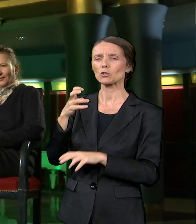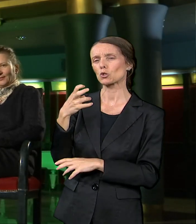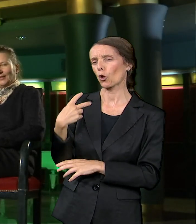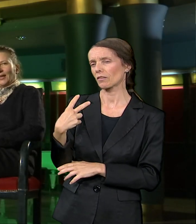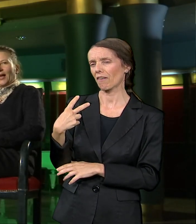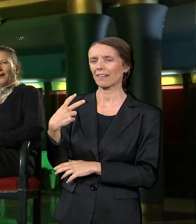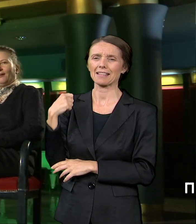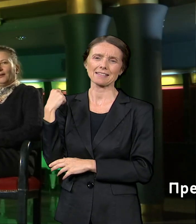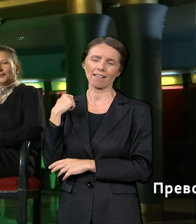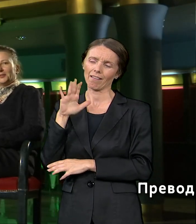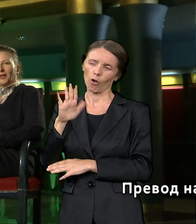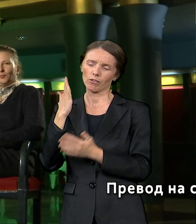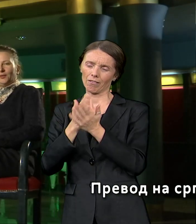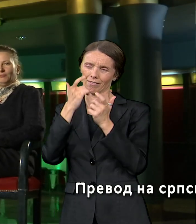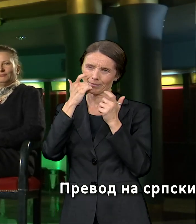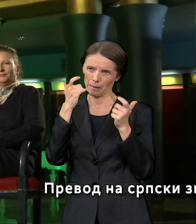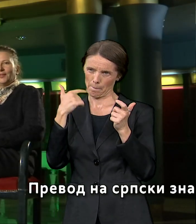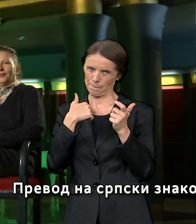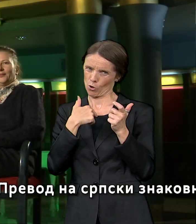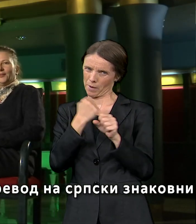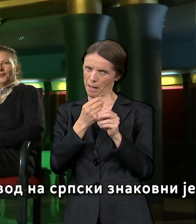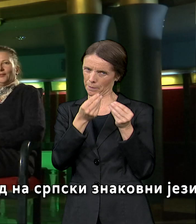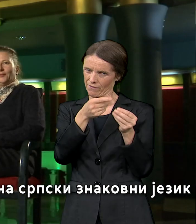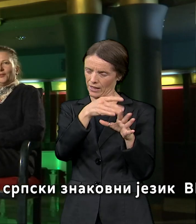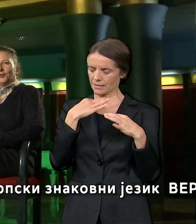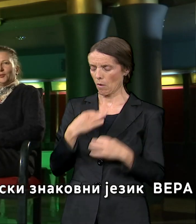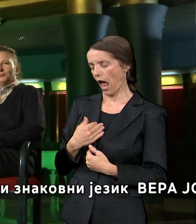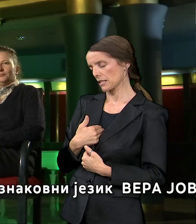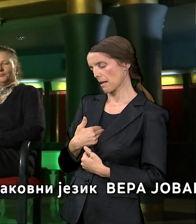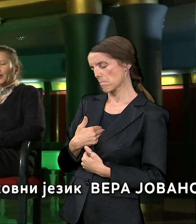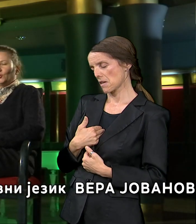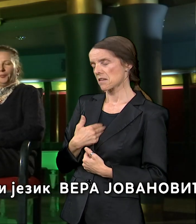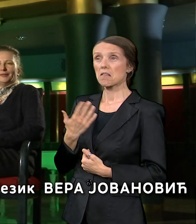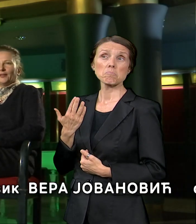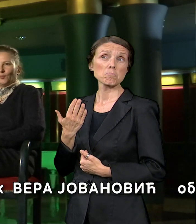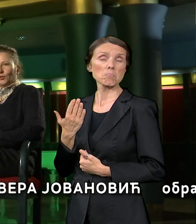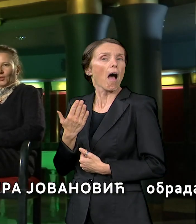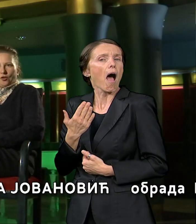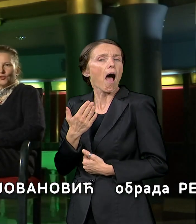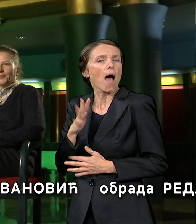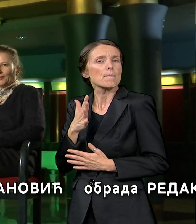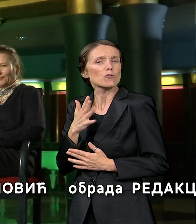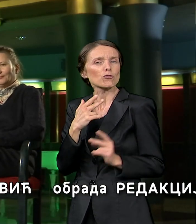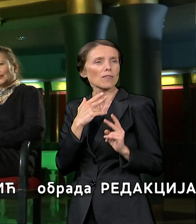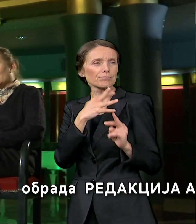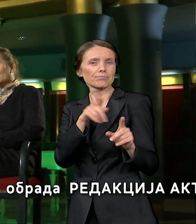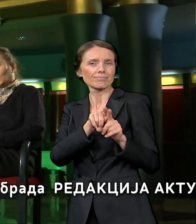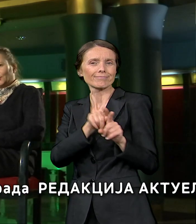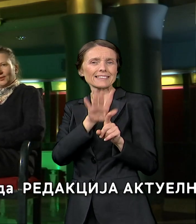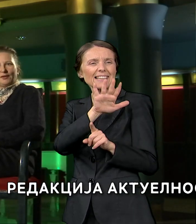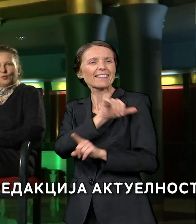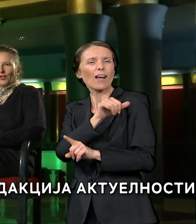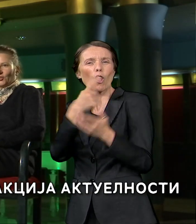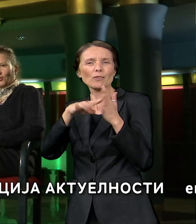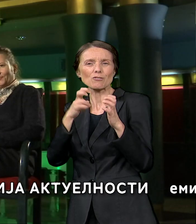veka. A sebi pa eto opet neka bude klošpa da zajedno